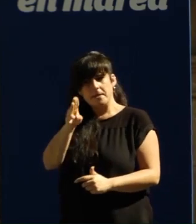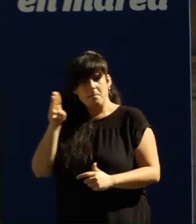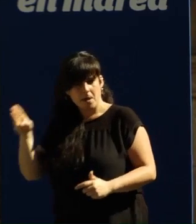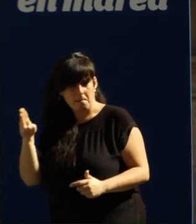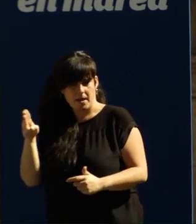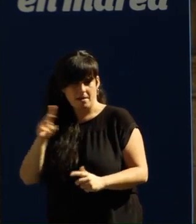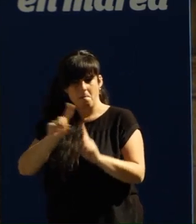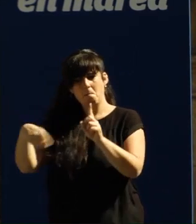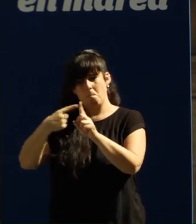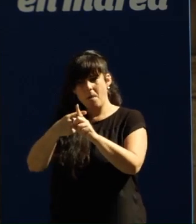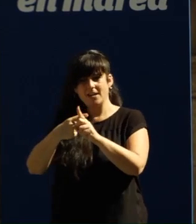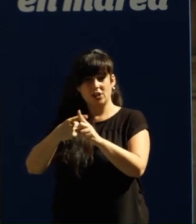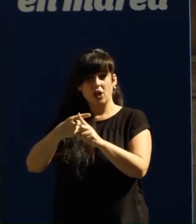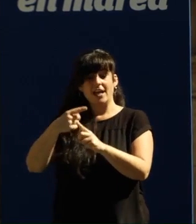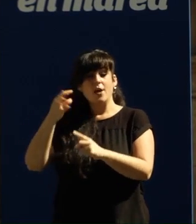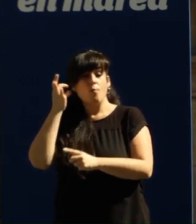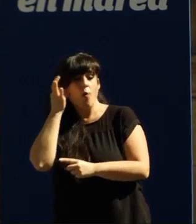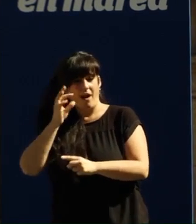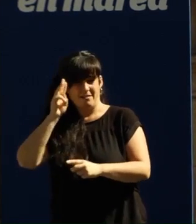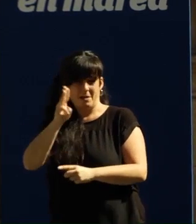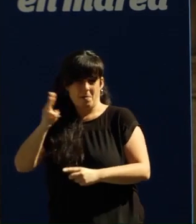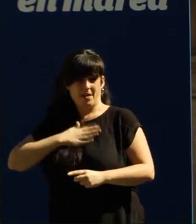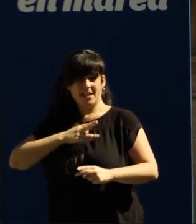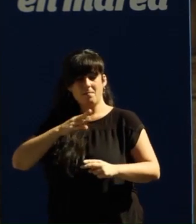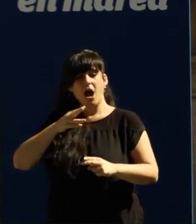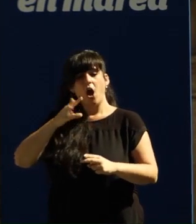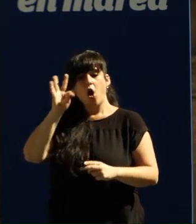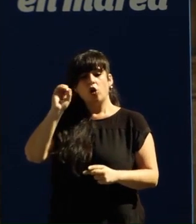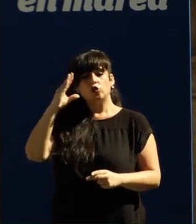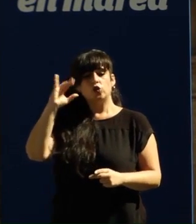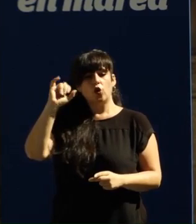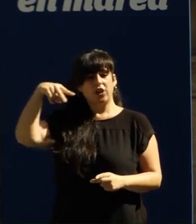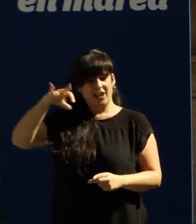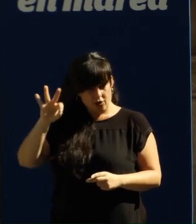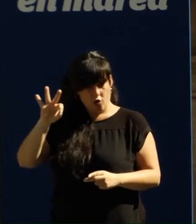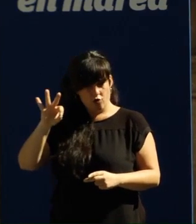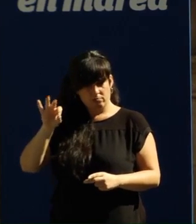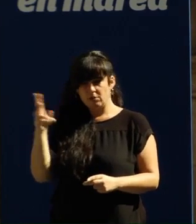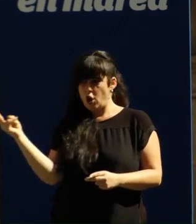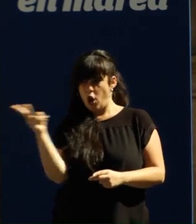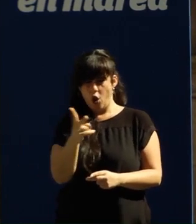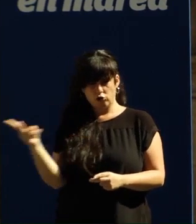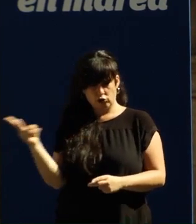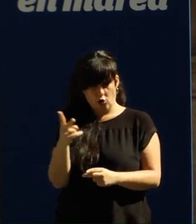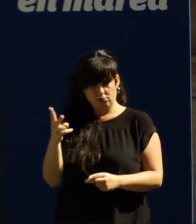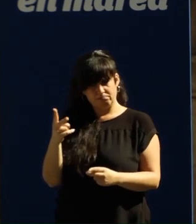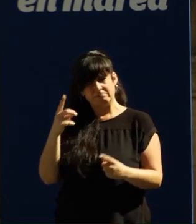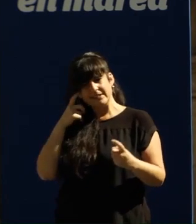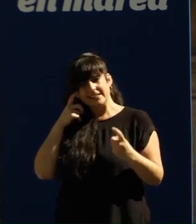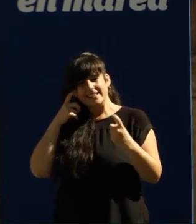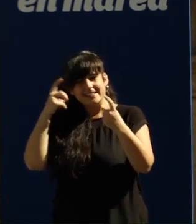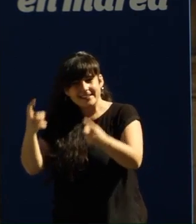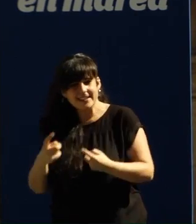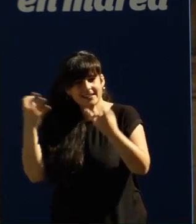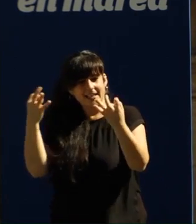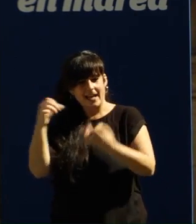Tocino era Ministro de Medio Ambiente do Goberno do Estado do Partido Popular Duas persoas determinantes na privatización de ENCE unha privatización que se